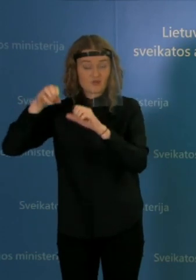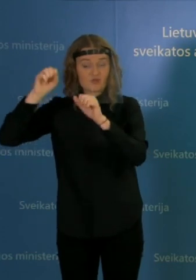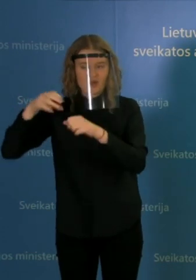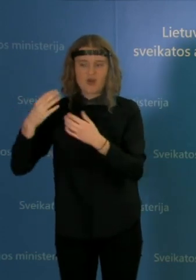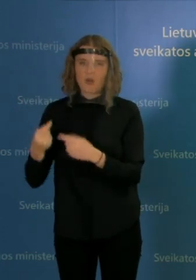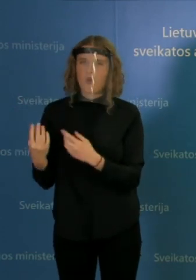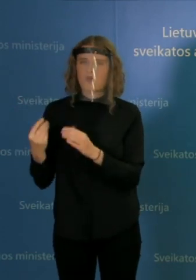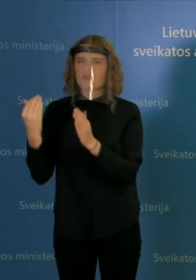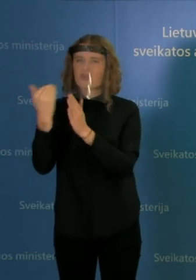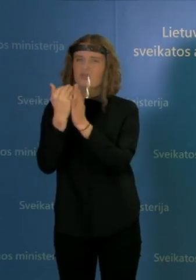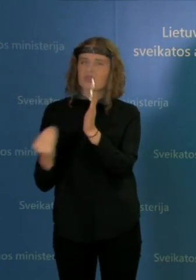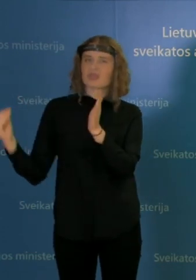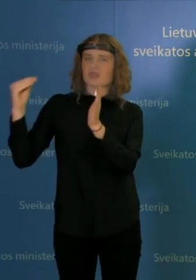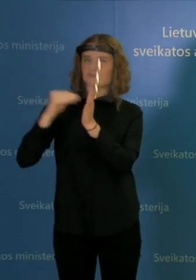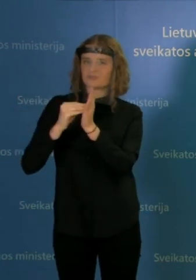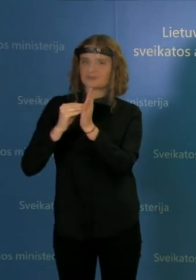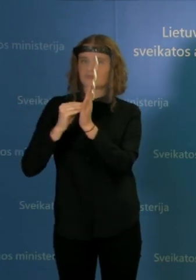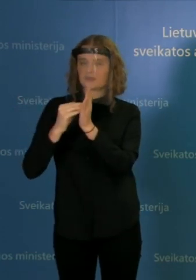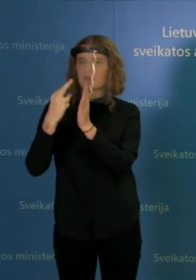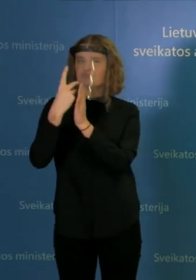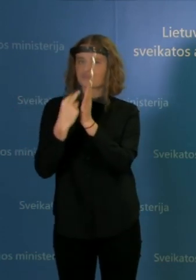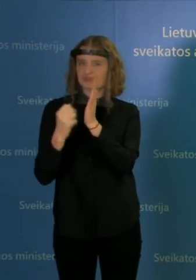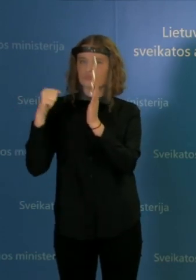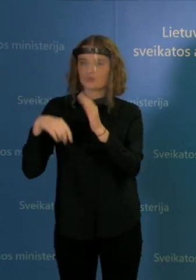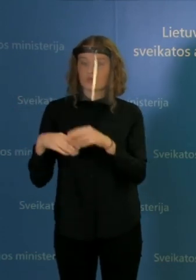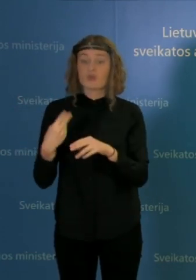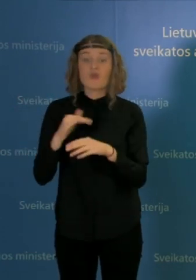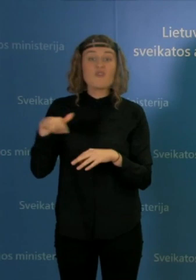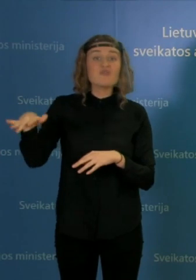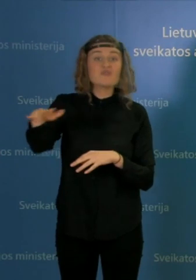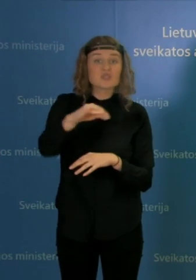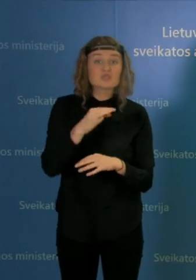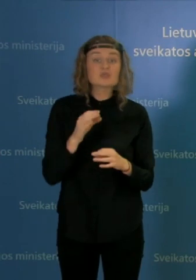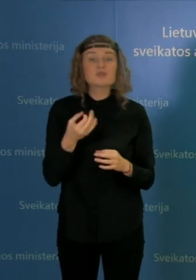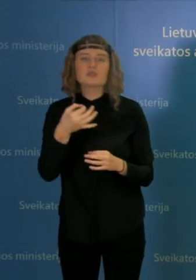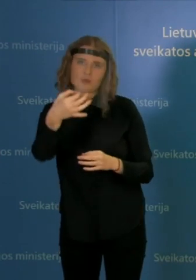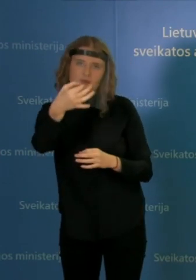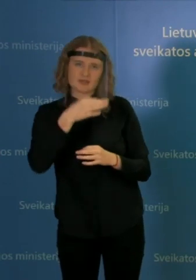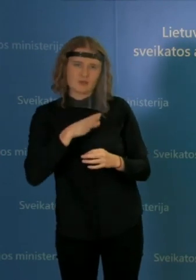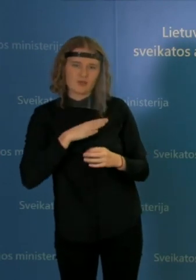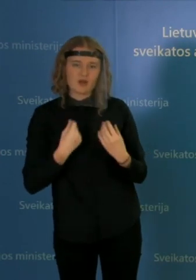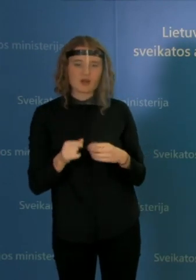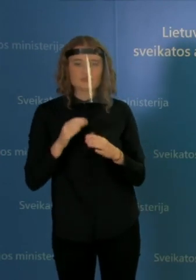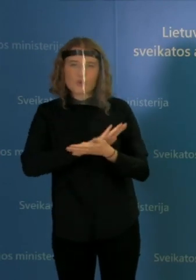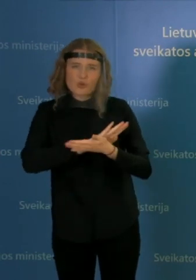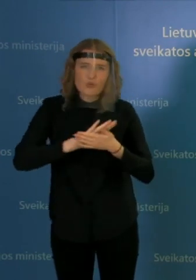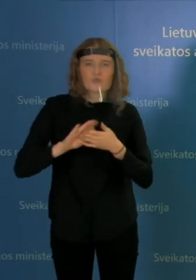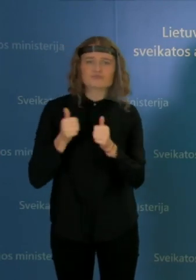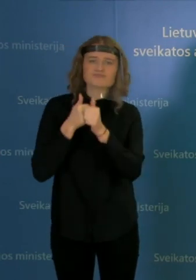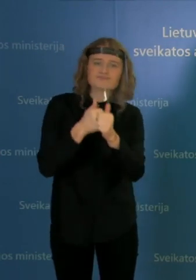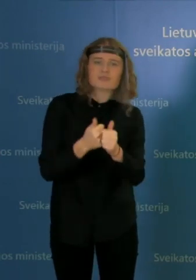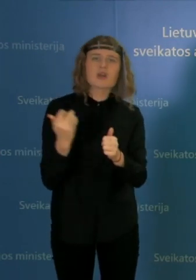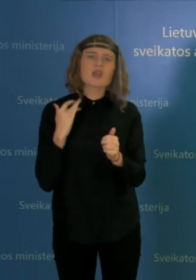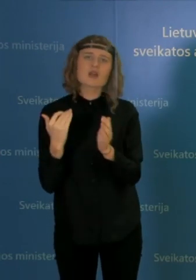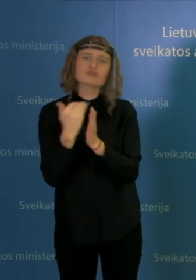papildomų priemonių. Tai jūs paminėjot, kad visuomenė laikosi reikalavimu, bet iš skaičių mes matyt matom,